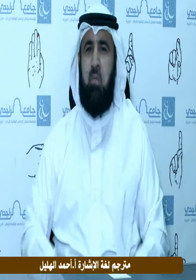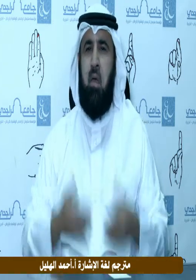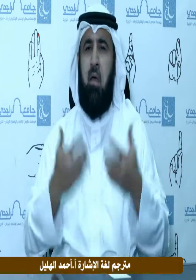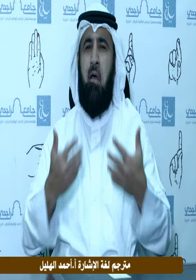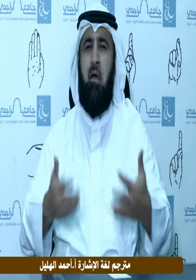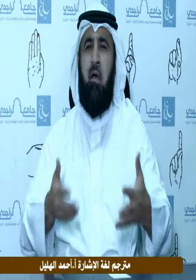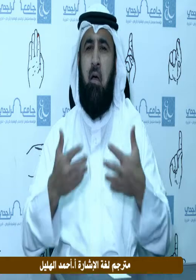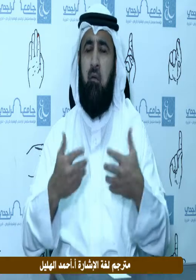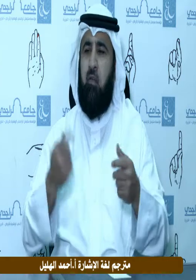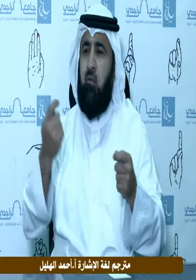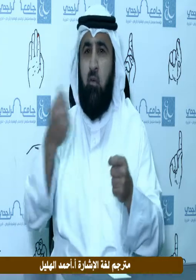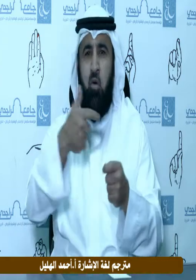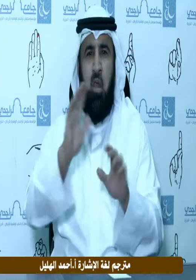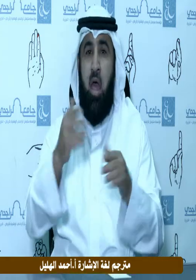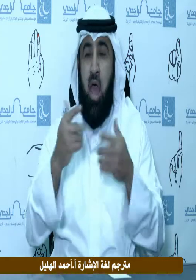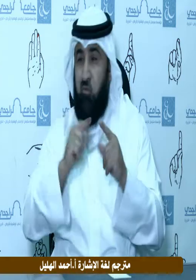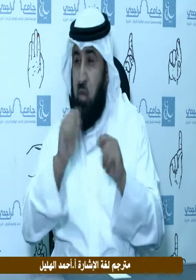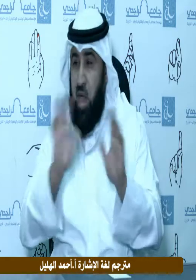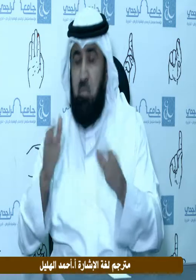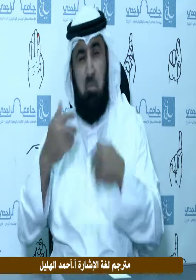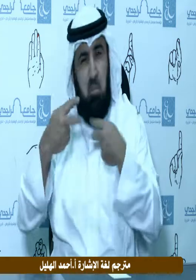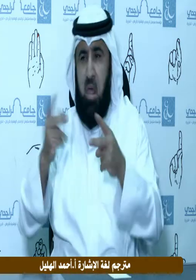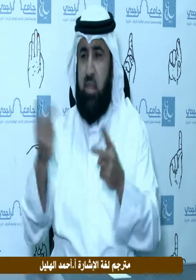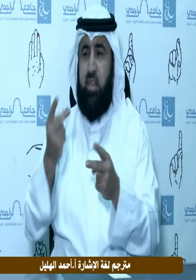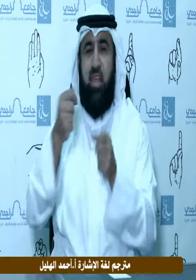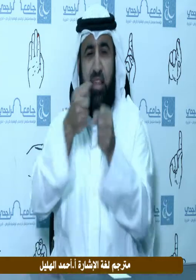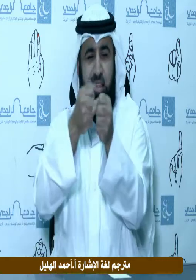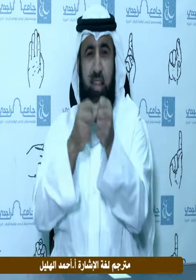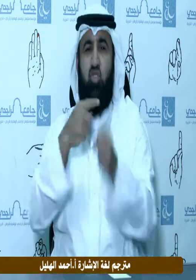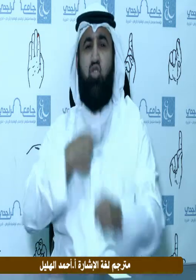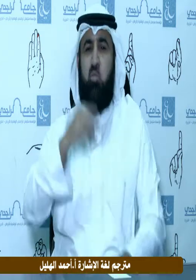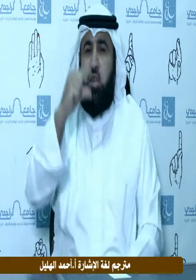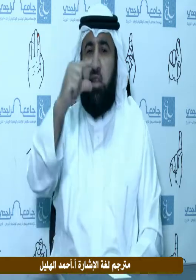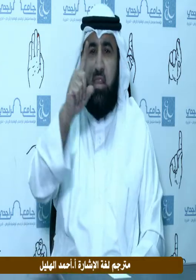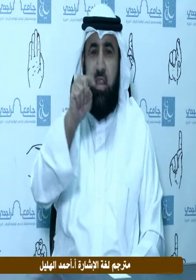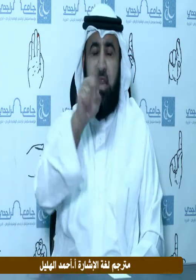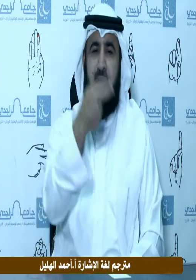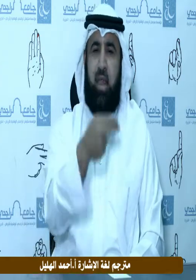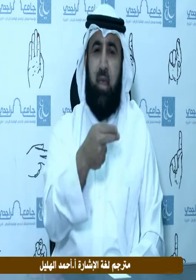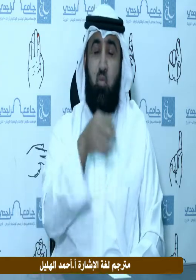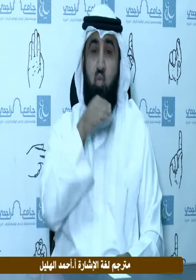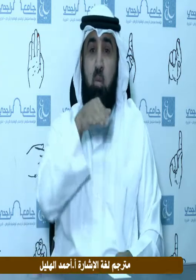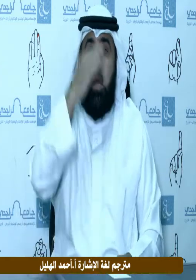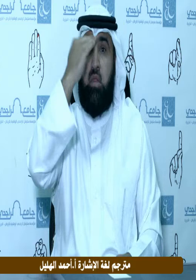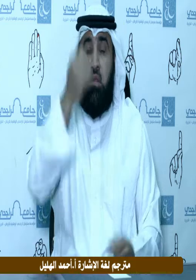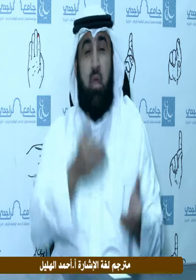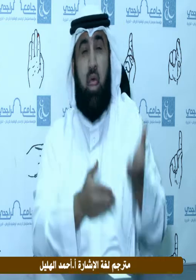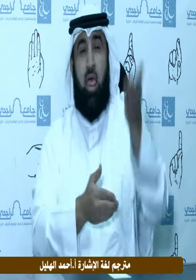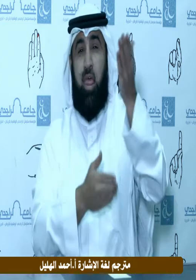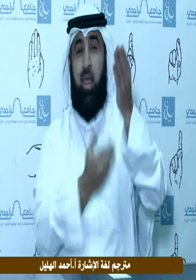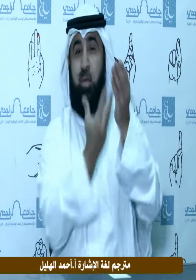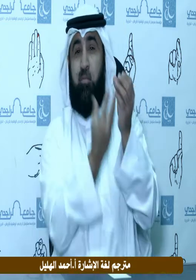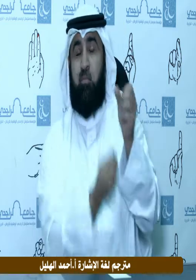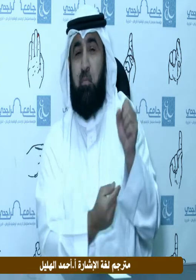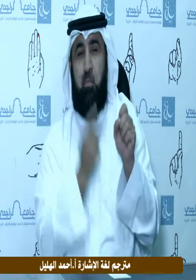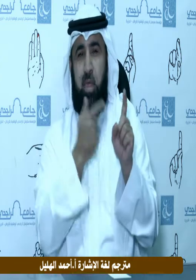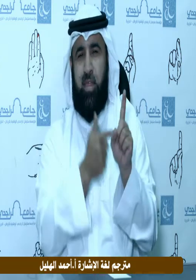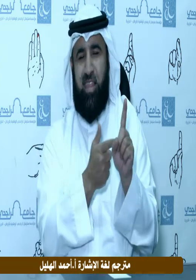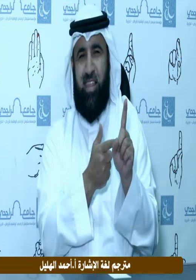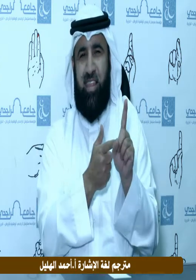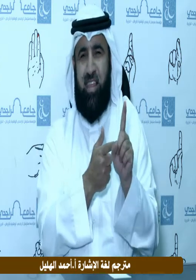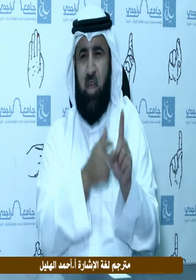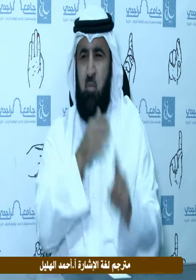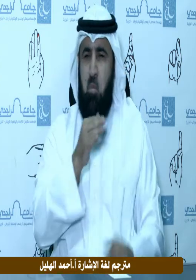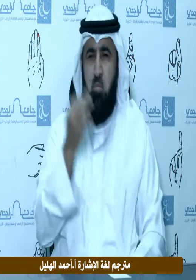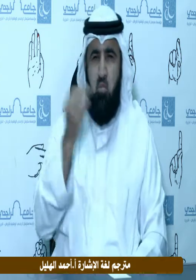صداقه بنت رسول الله صلى الله عليه وسلم بيع الدرع واشترى رسول